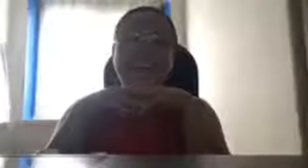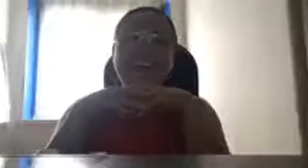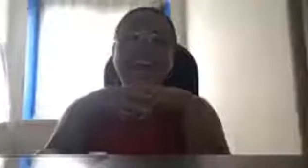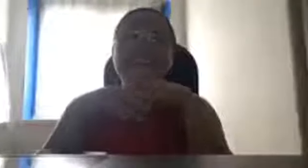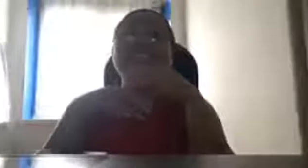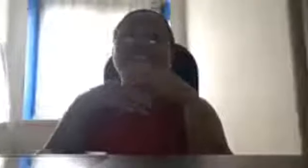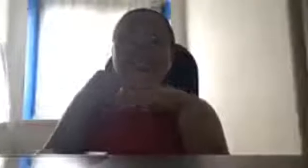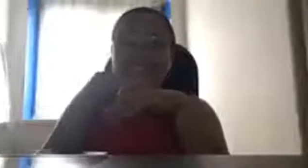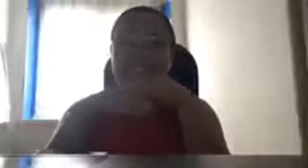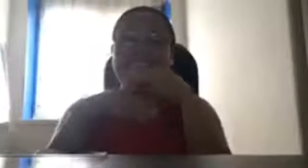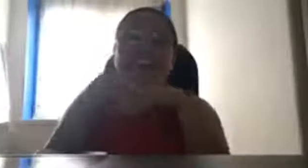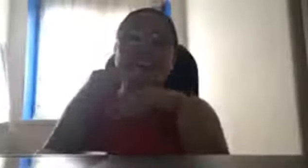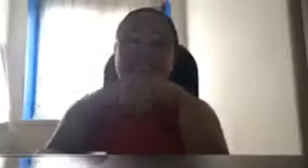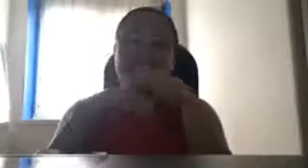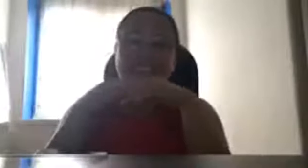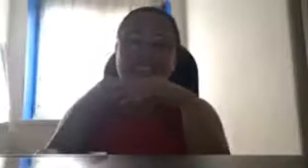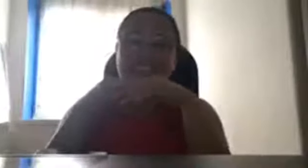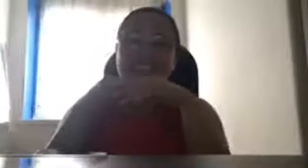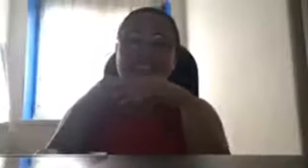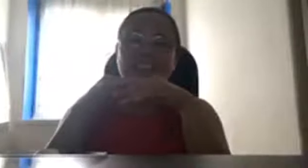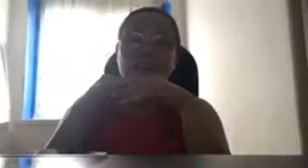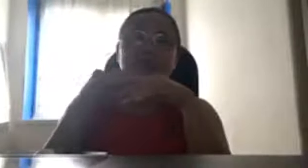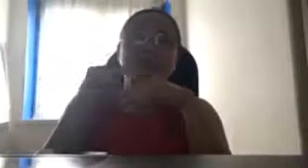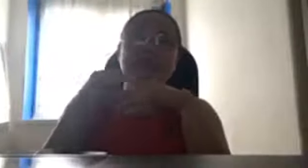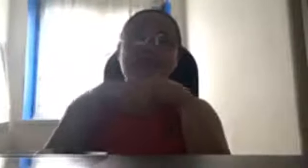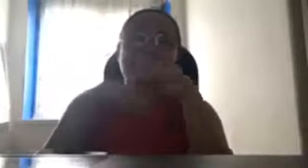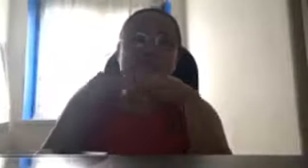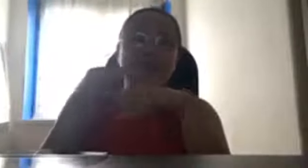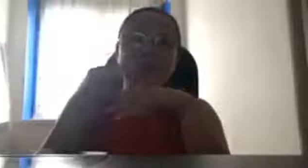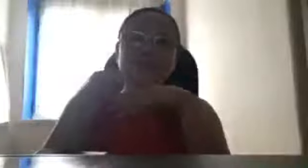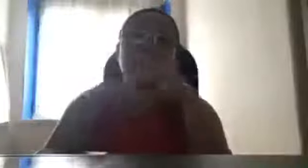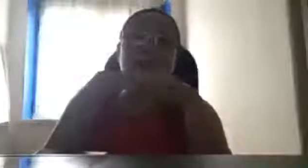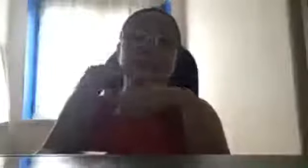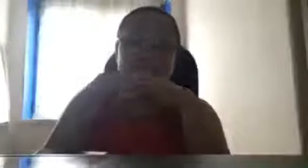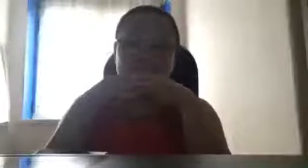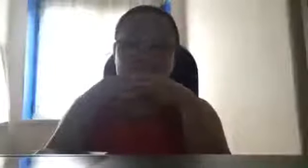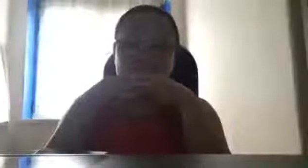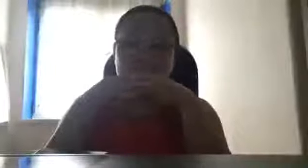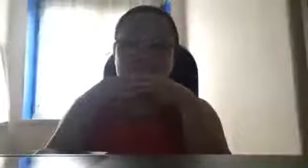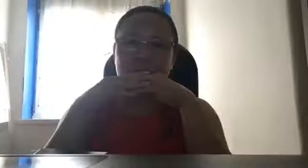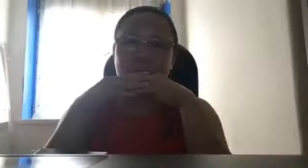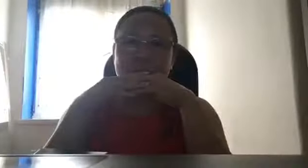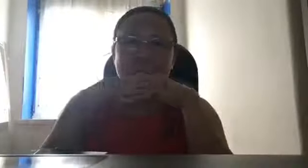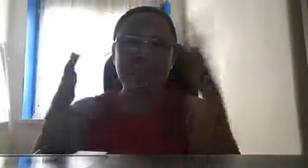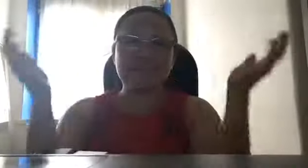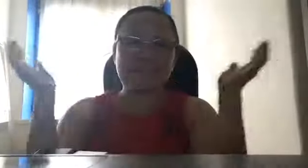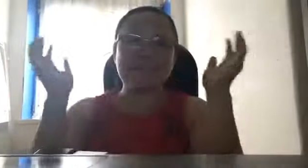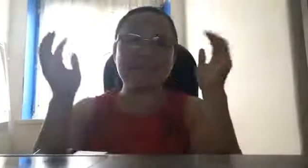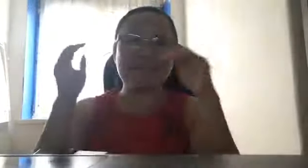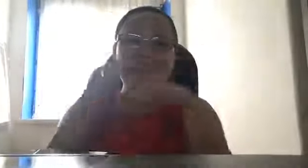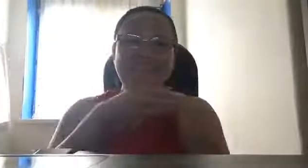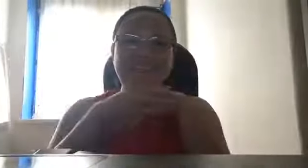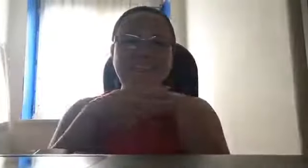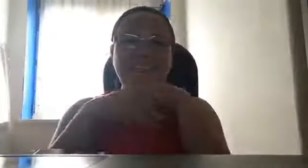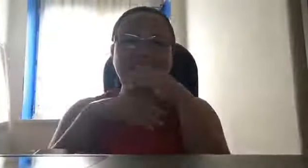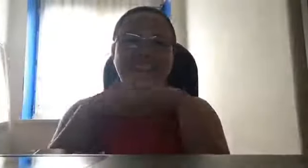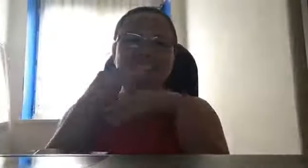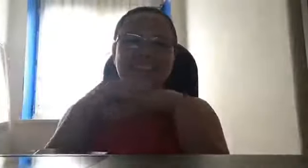Kasi, hindi kailangan na, ni Kore, ang mga batang, mga matatalino. Ayaw nilang ng matalino. Gusto na,